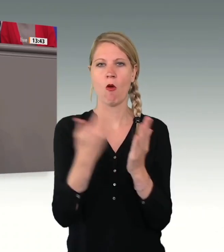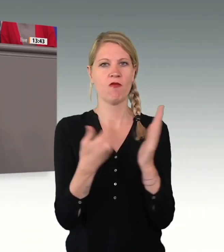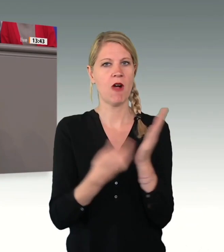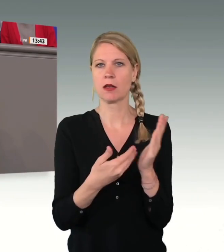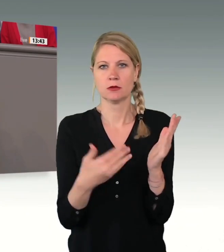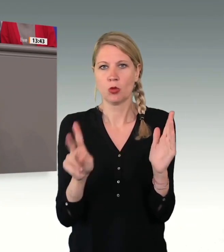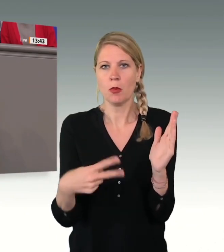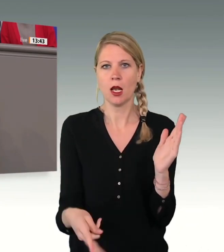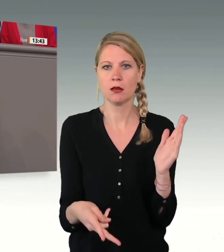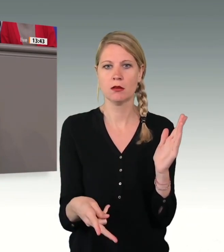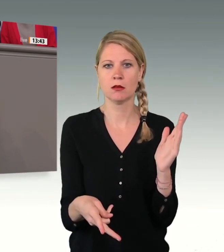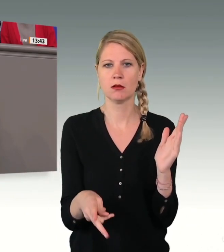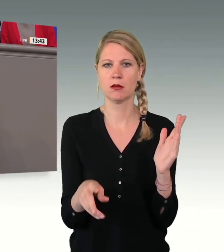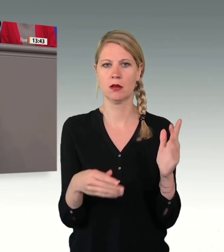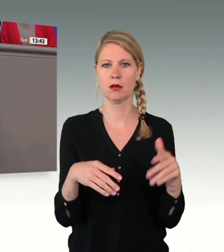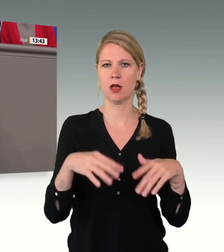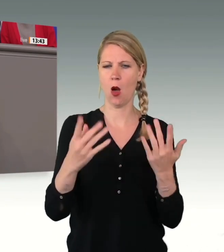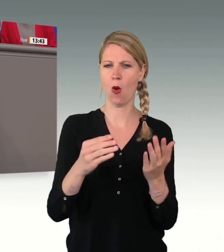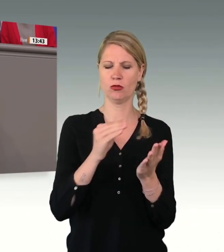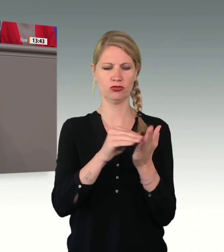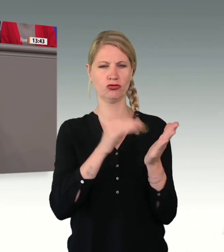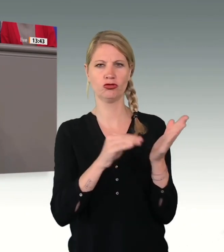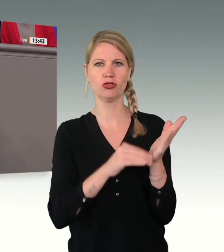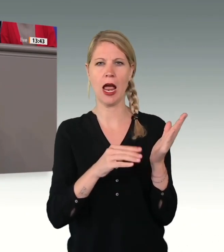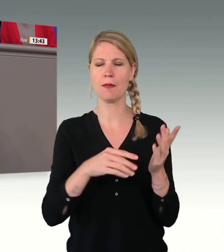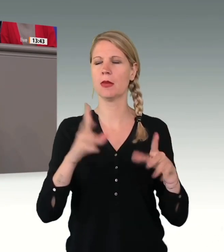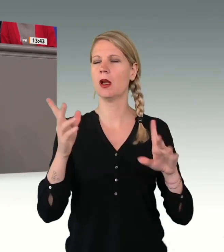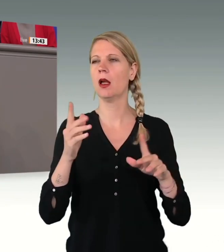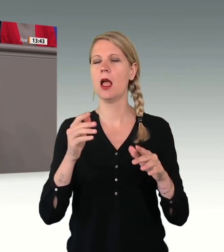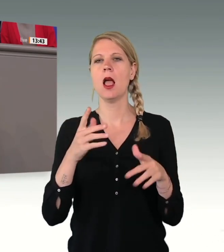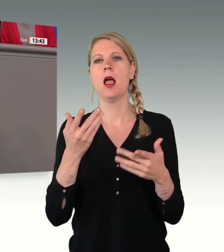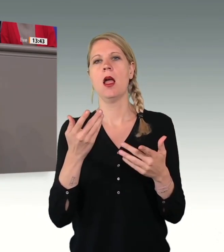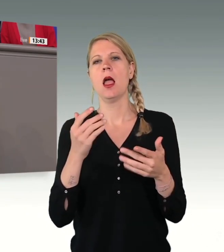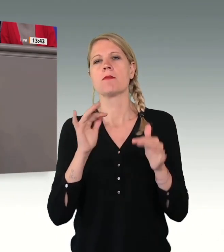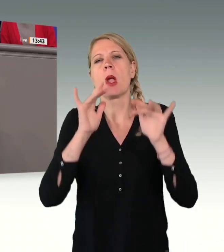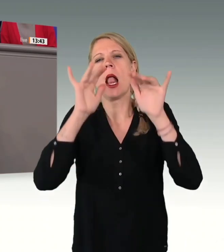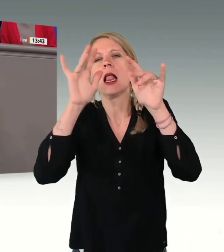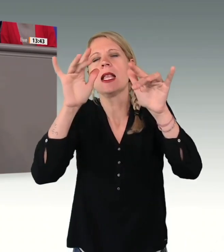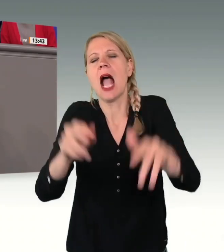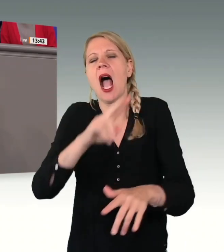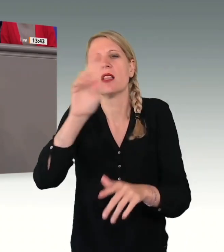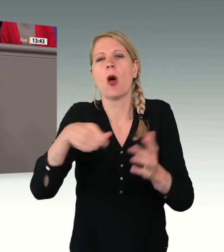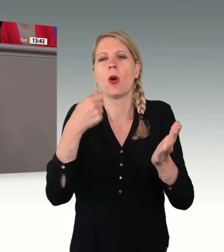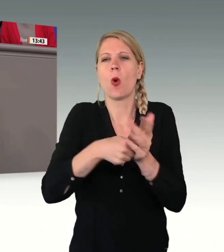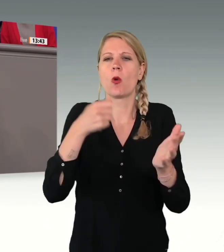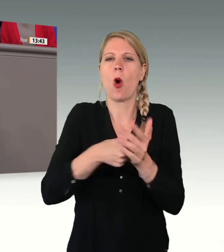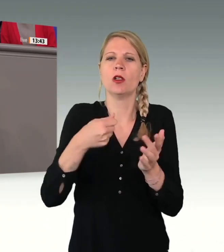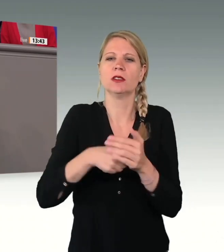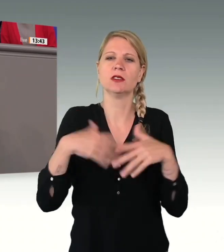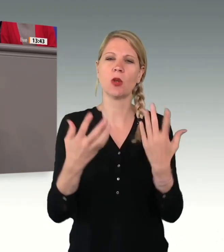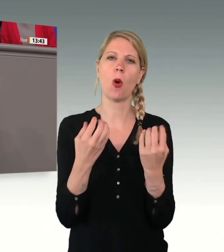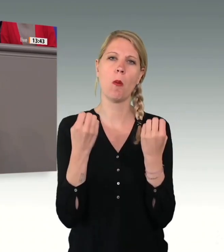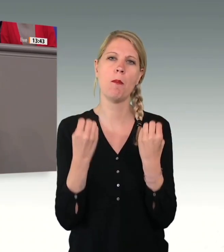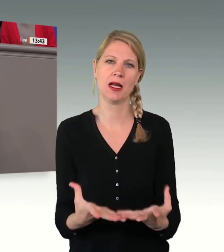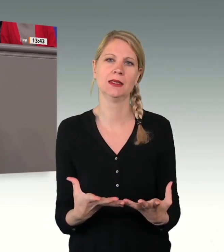angesprochen worden ist, Sie schreiben, dass Kosten in Milliardenhöhe entstehen und verschweigen dabei, dass viele